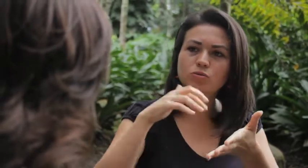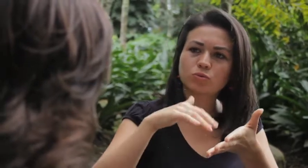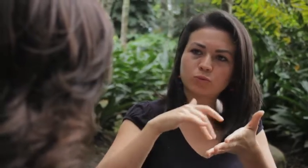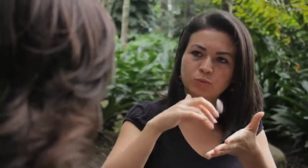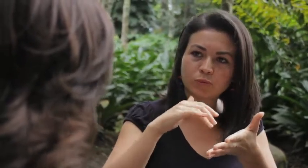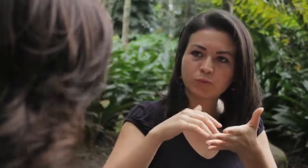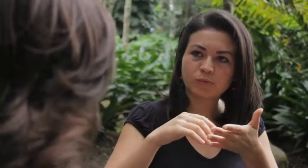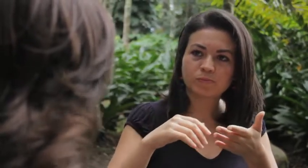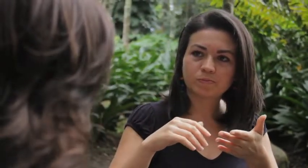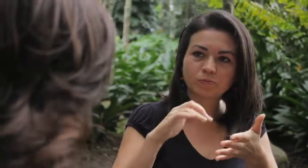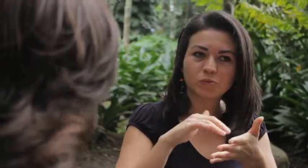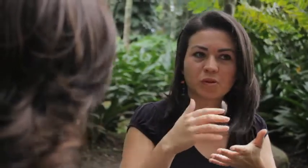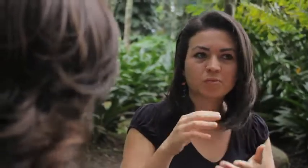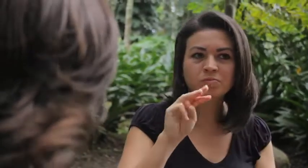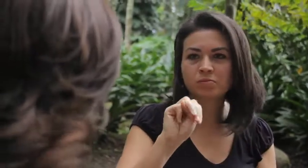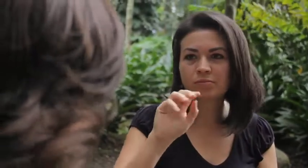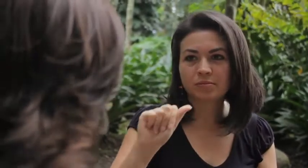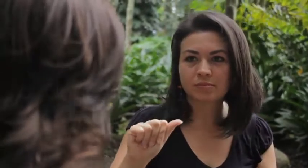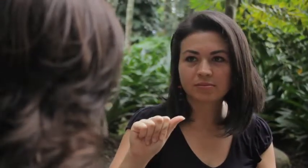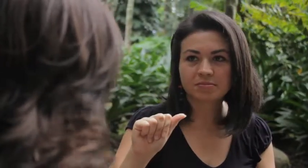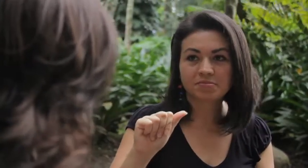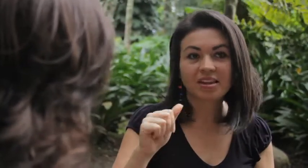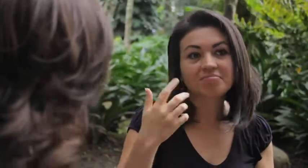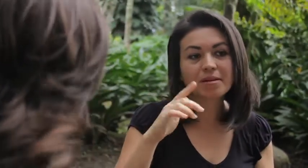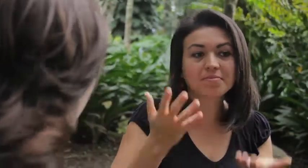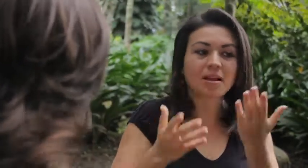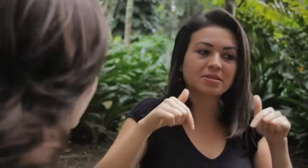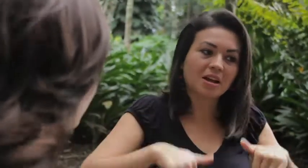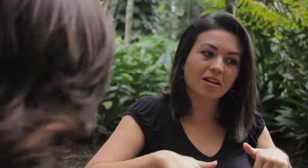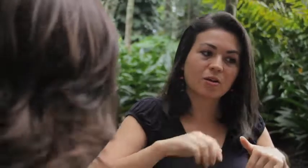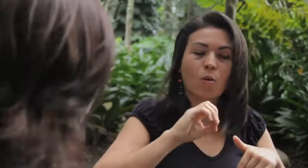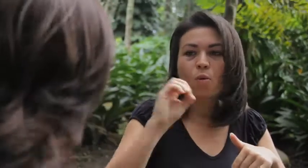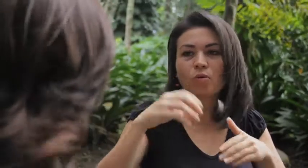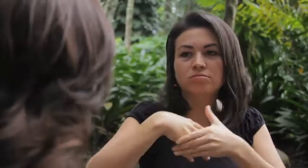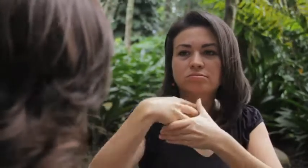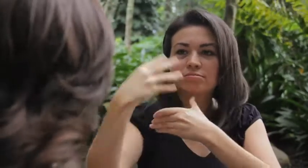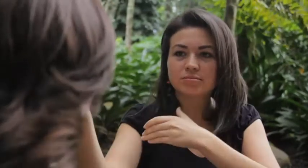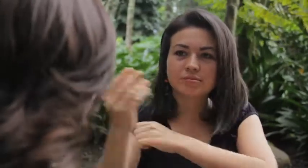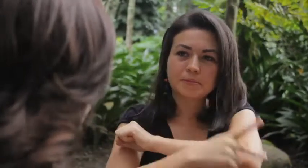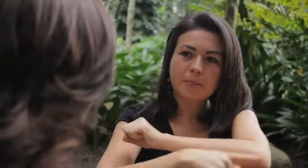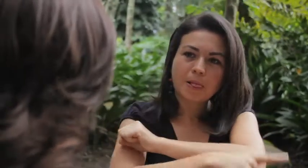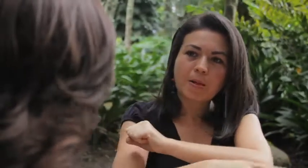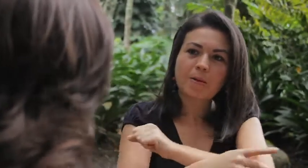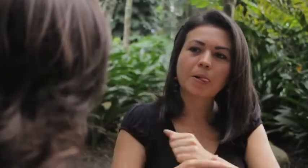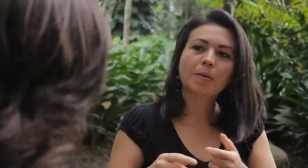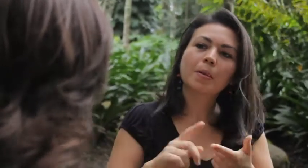También Espero poder Realizar estudios De maestría Quizás aquí O quizás Fuera del país